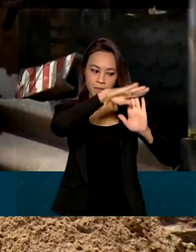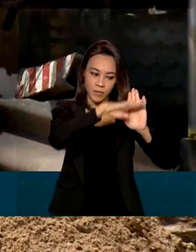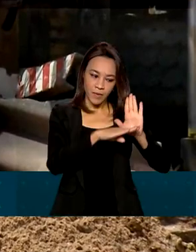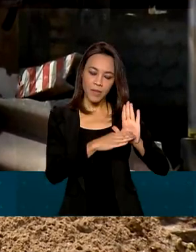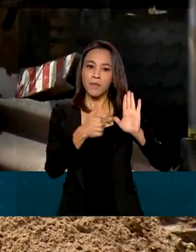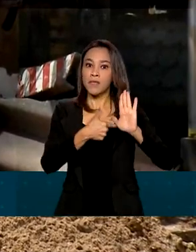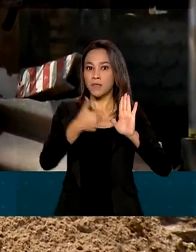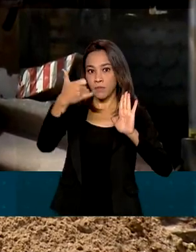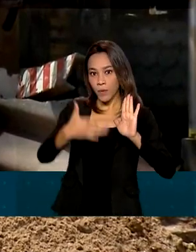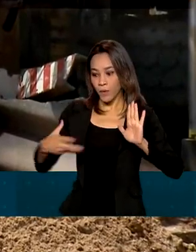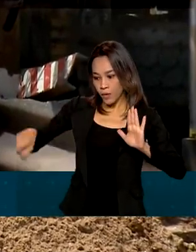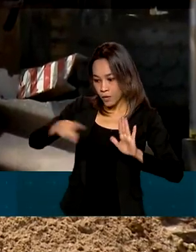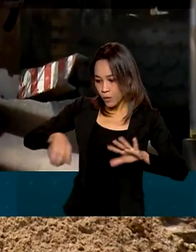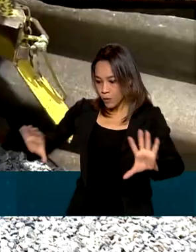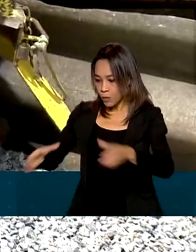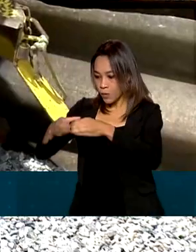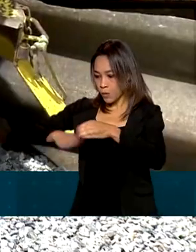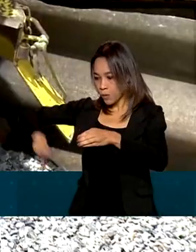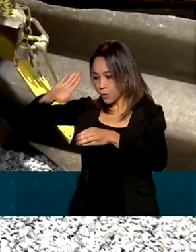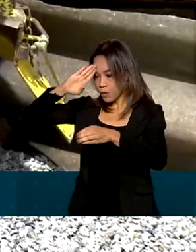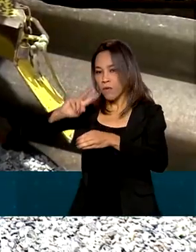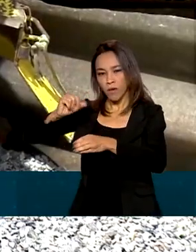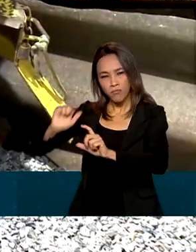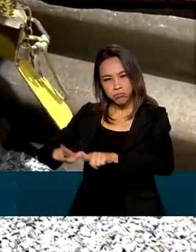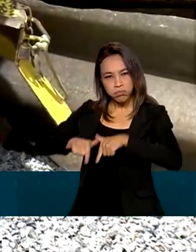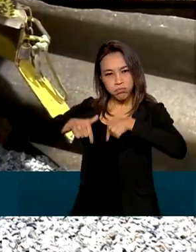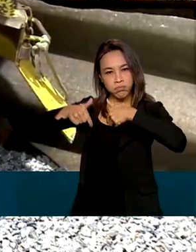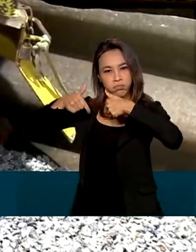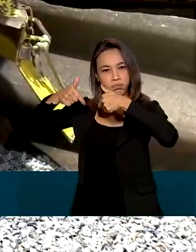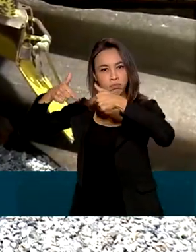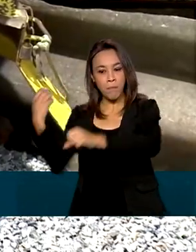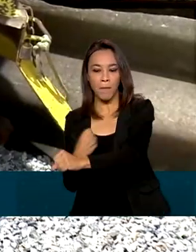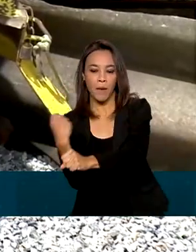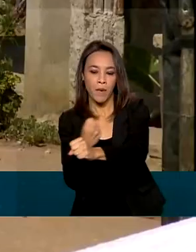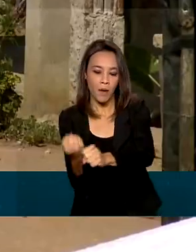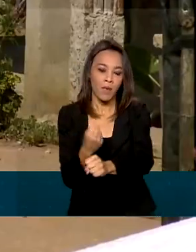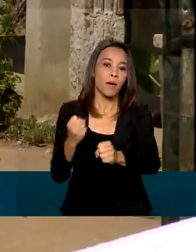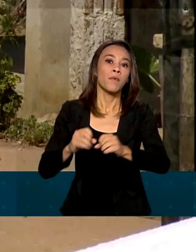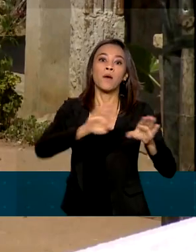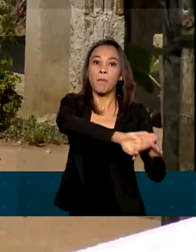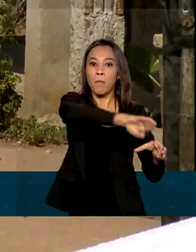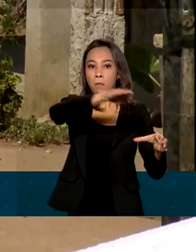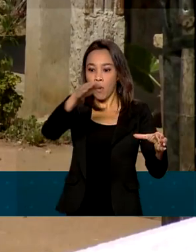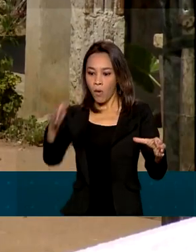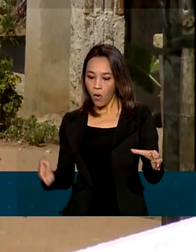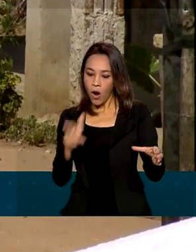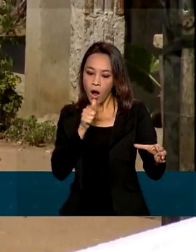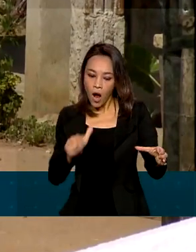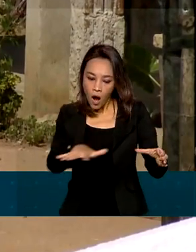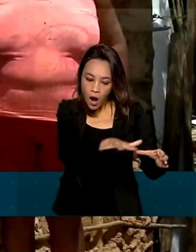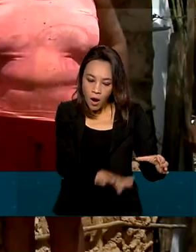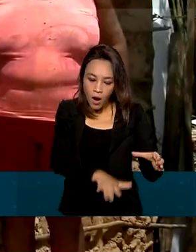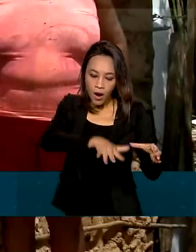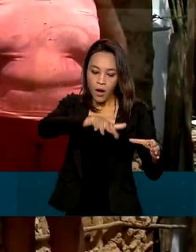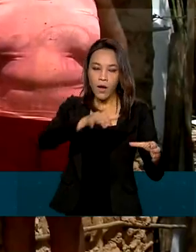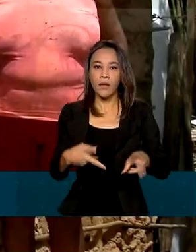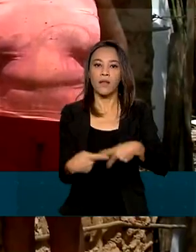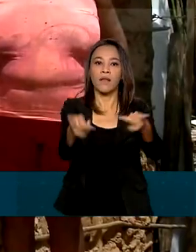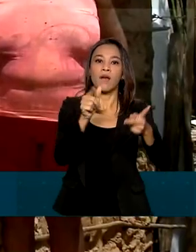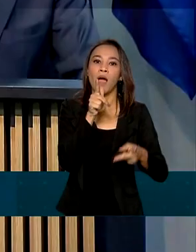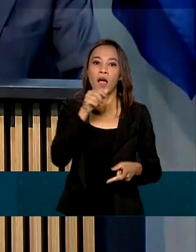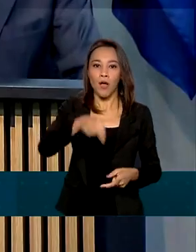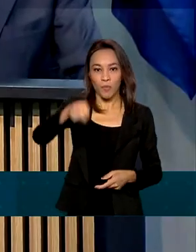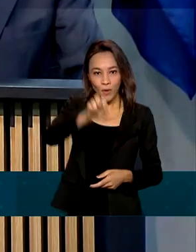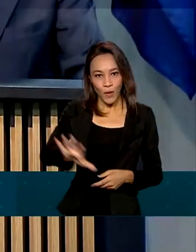disse que o exército brasileiro também vem trabalhando para abrir poços artesianos e levar água aos nordestinos que sofrem com a